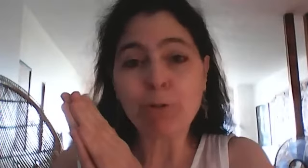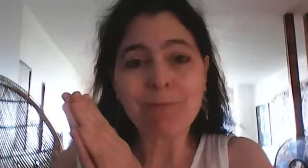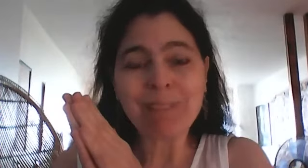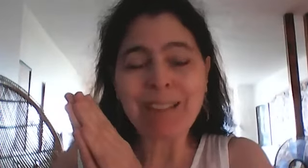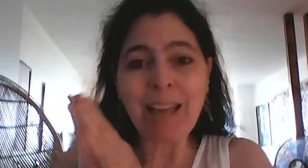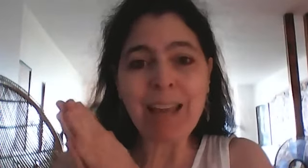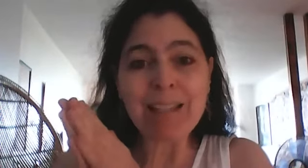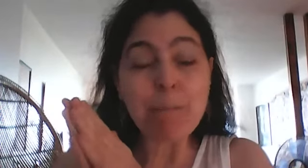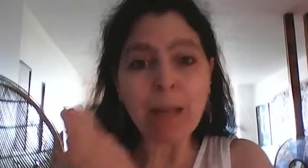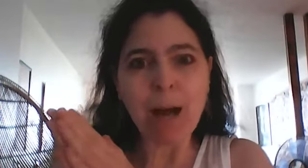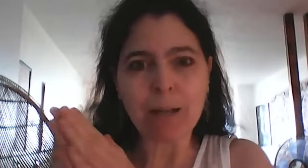créer des miracles